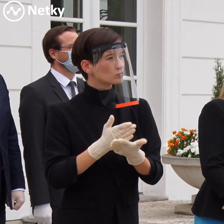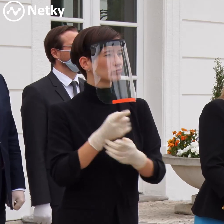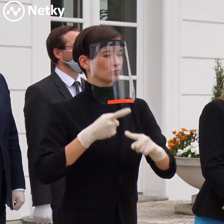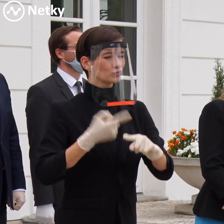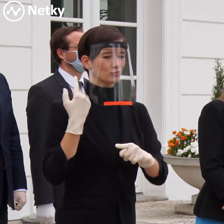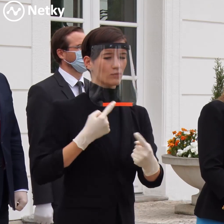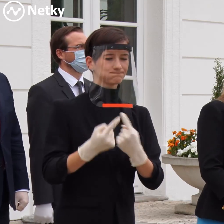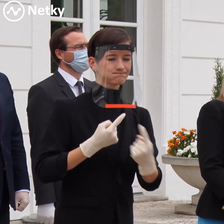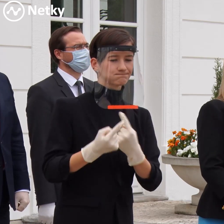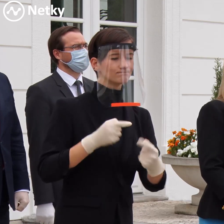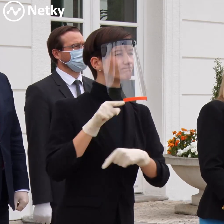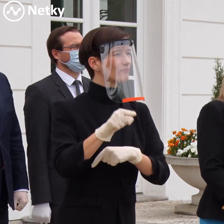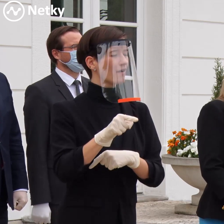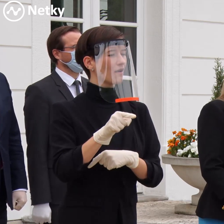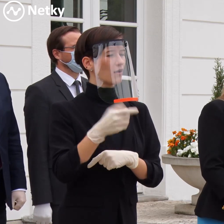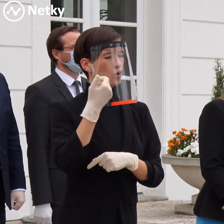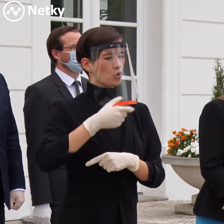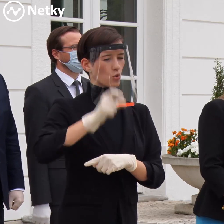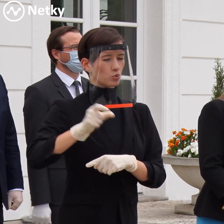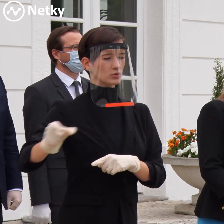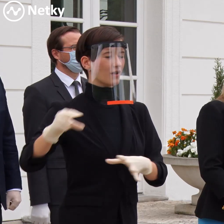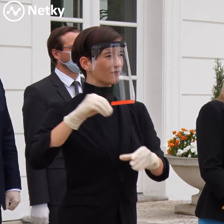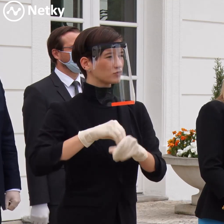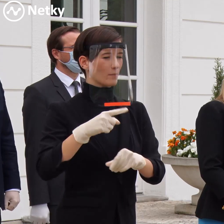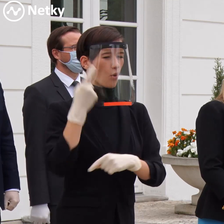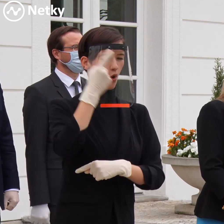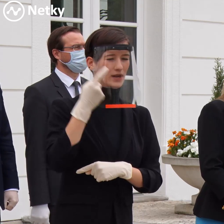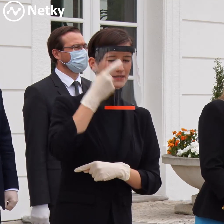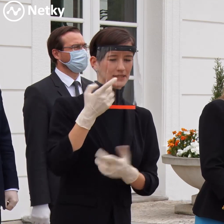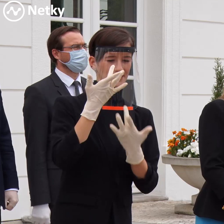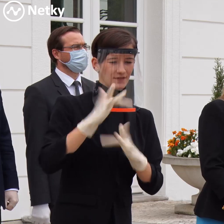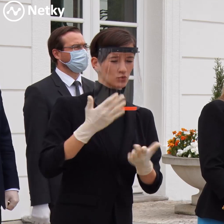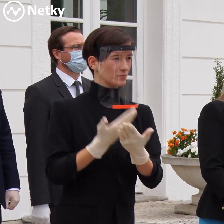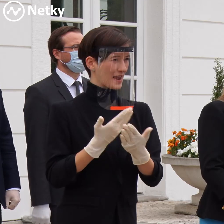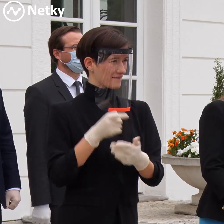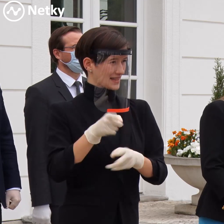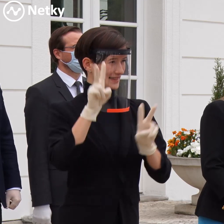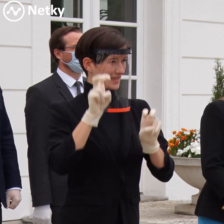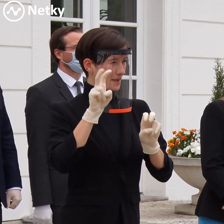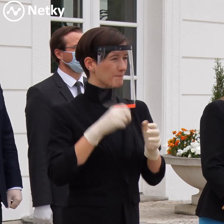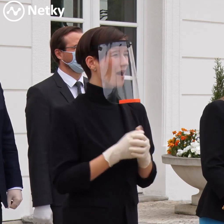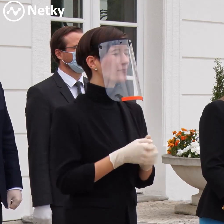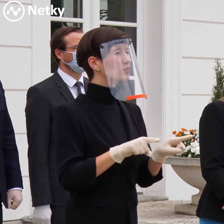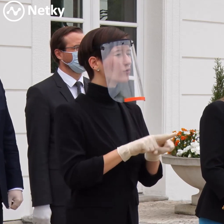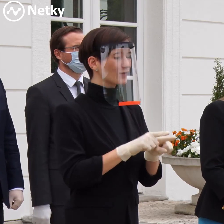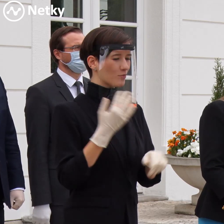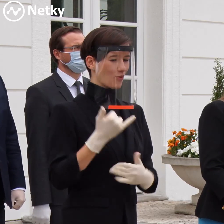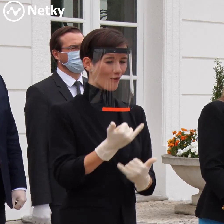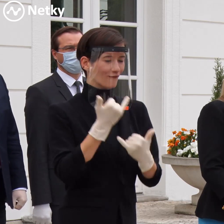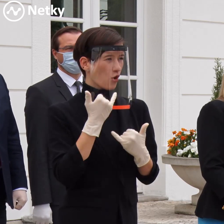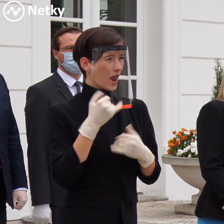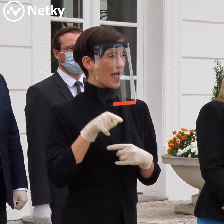ktoré poskytujú tieto služby. Zároveň som si telefonovala s predstaviteľmi zamestnancami takýchto zariadení po celom